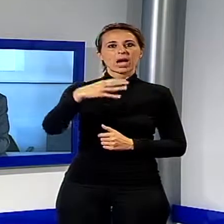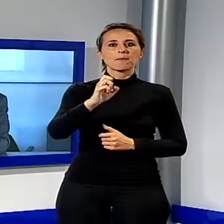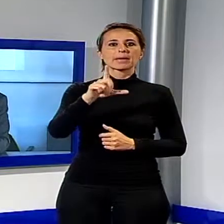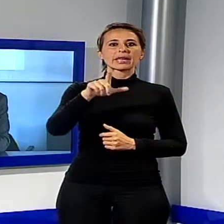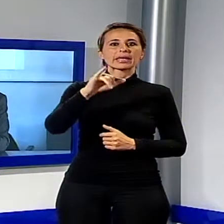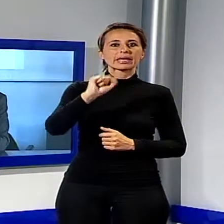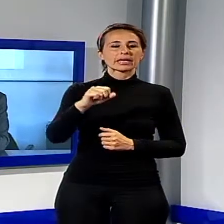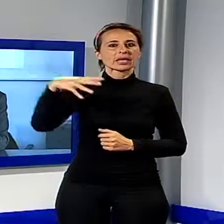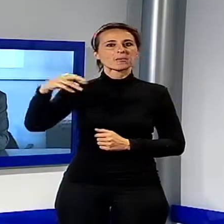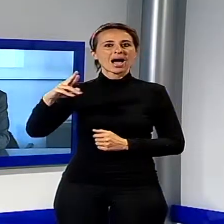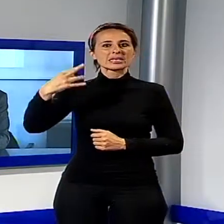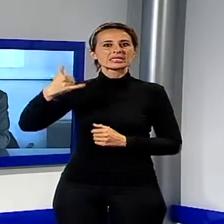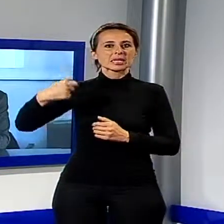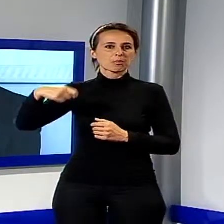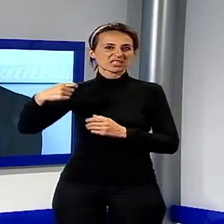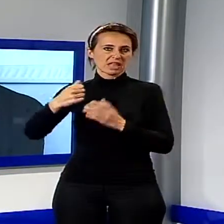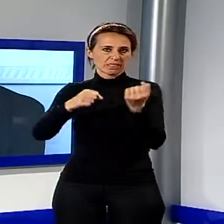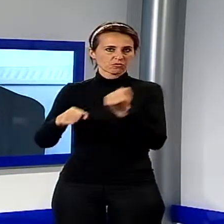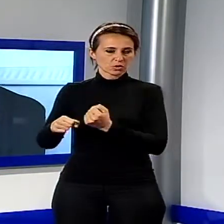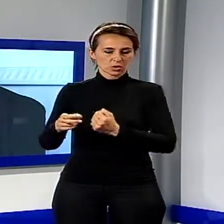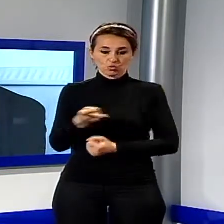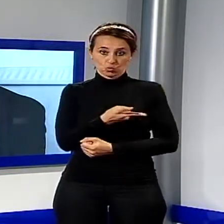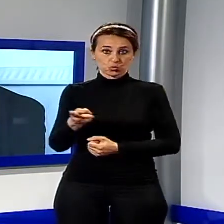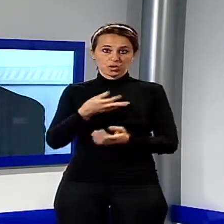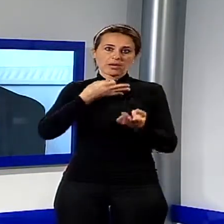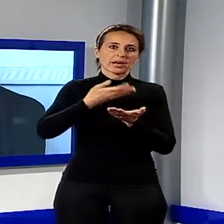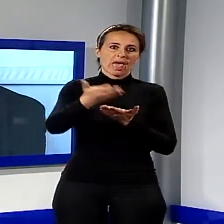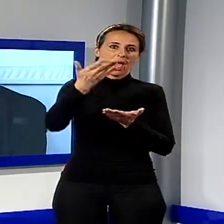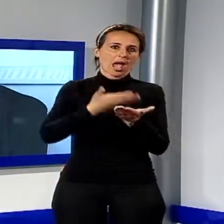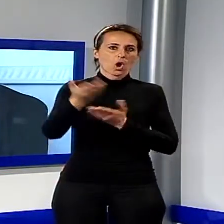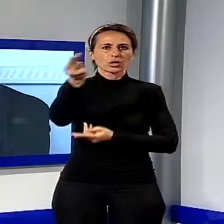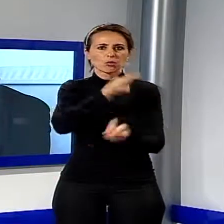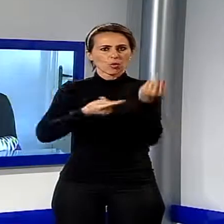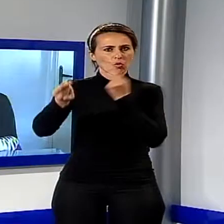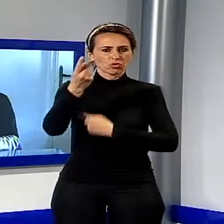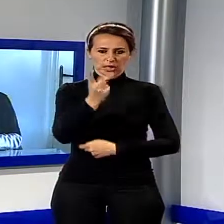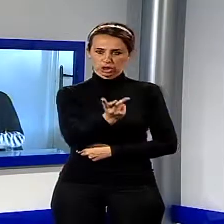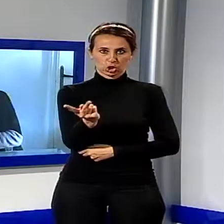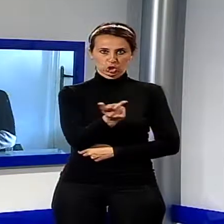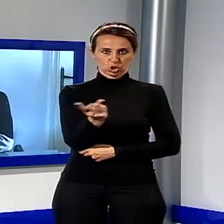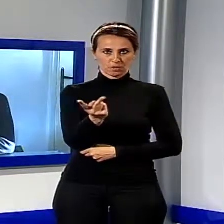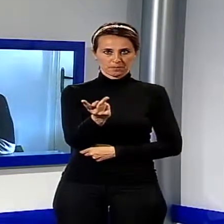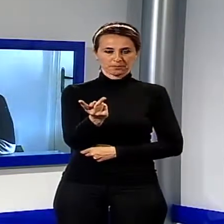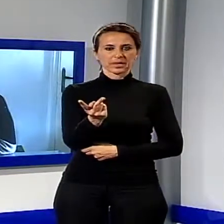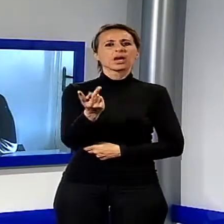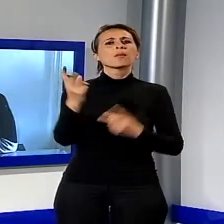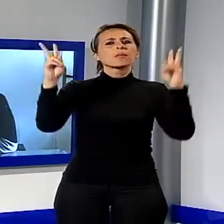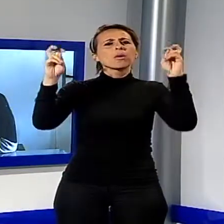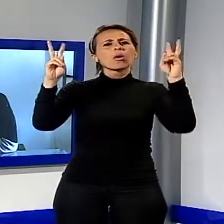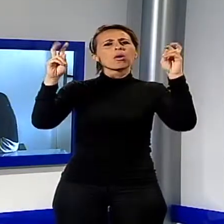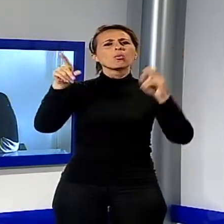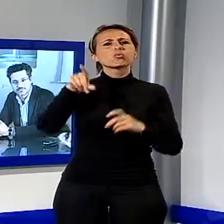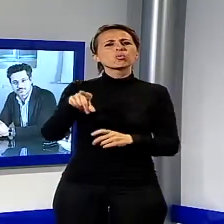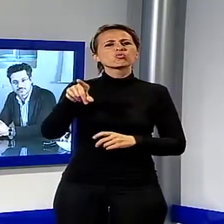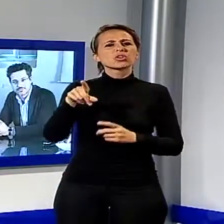Marzili a presentare dettagli del progetto. Sotto il nome di Puccini Museum si riassumono i luoghi legati alla vita di Giacomo,